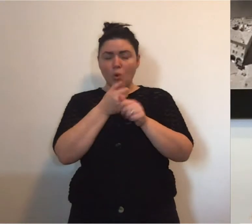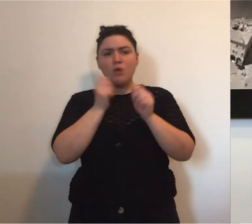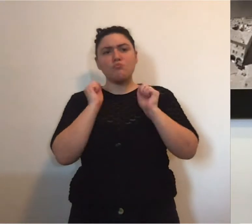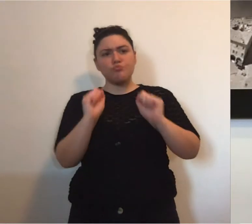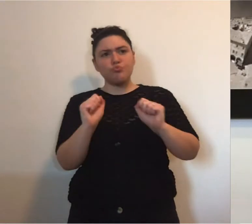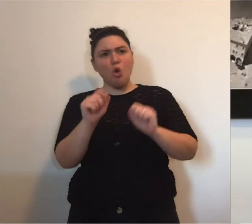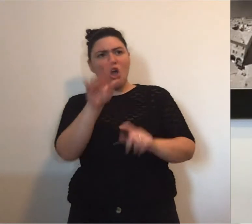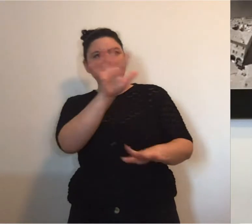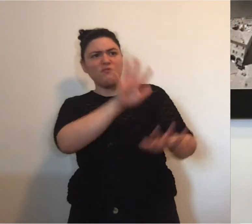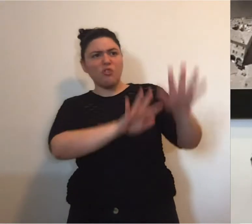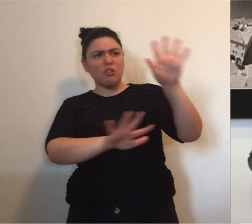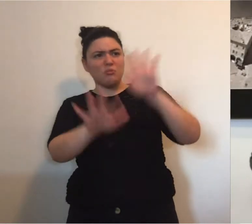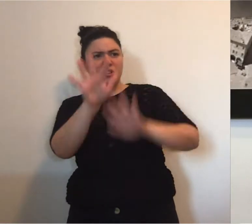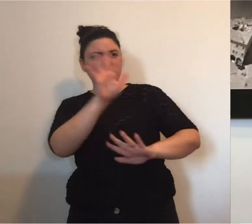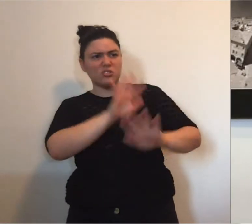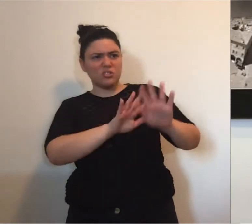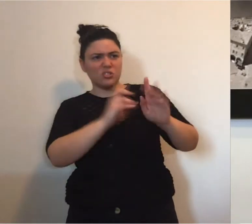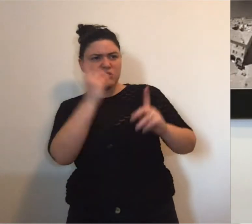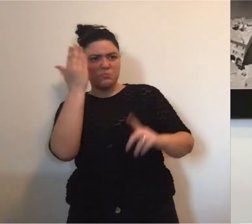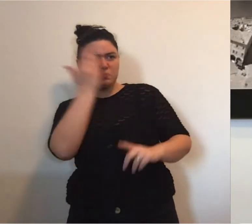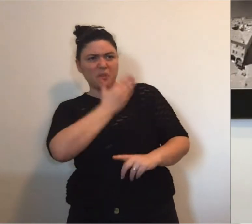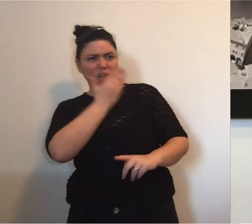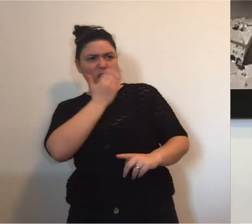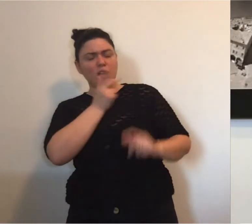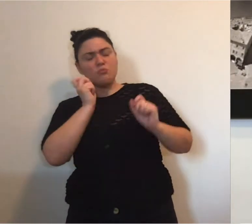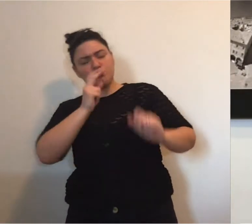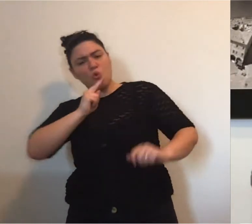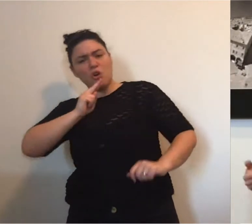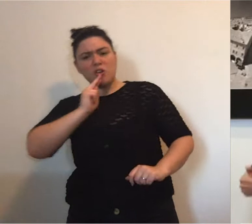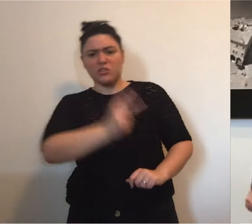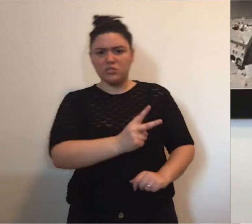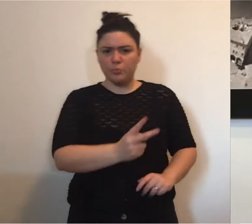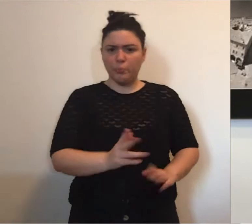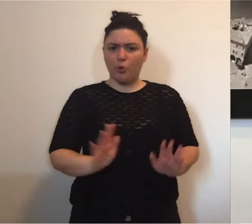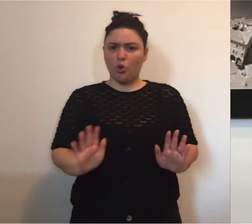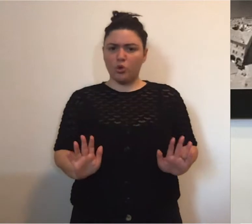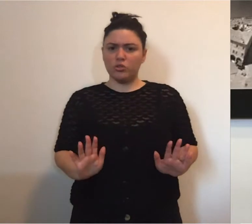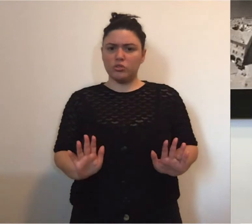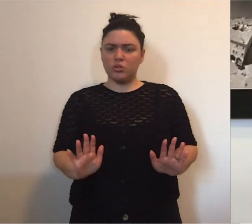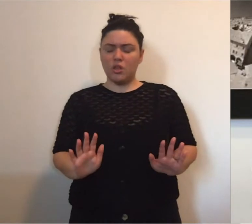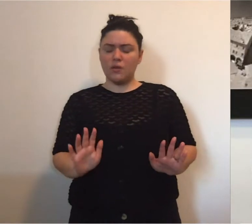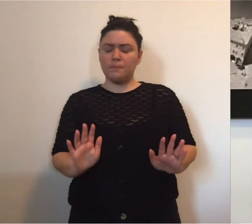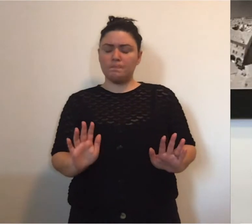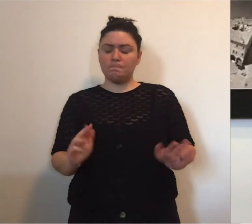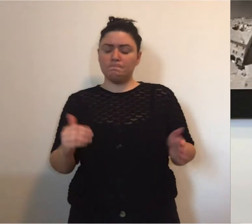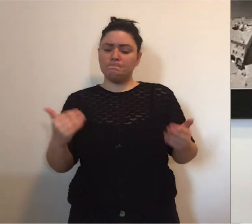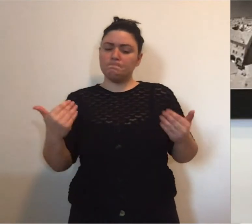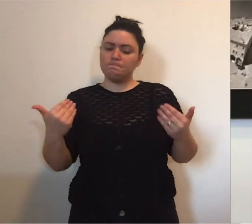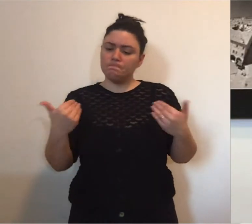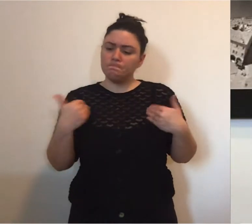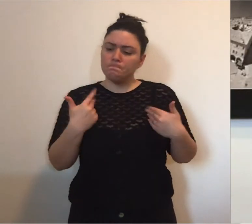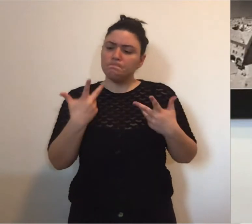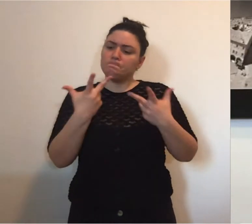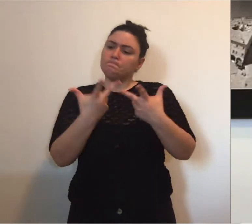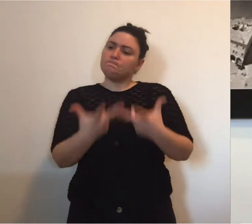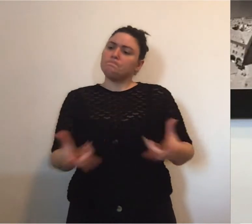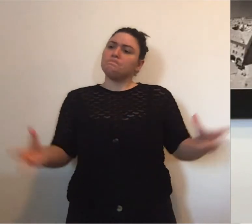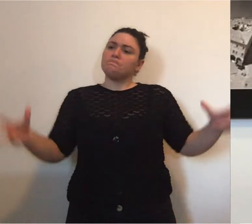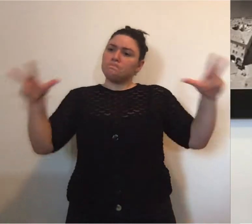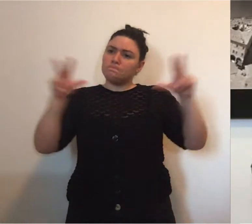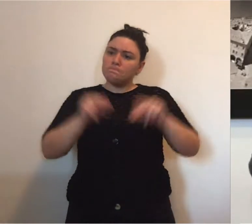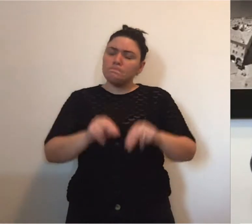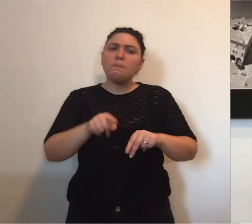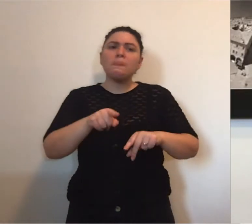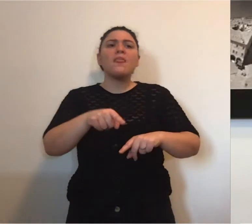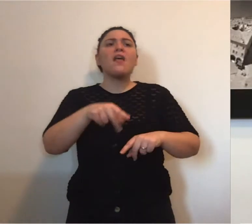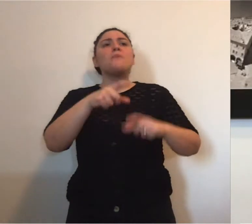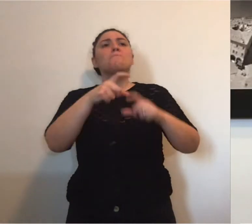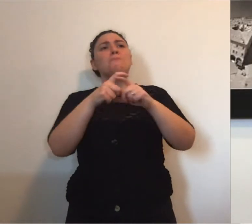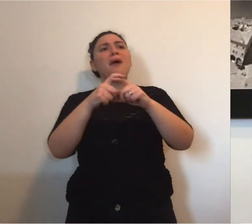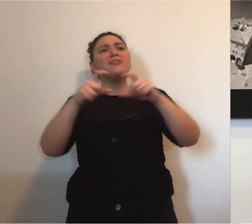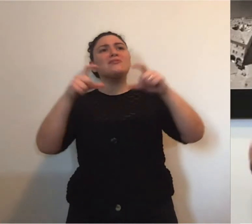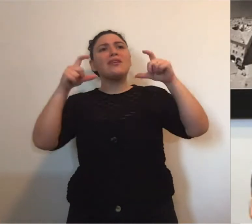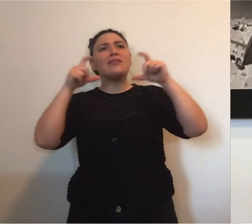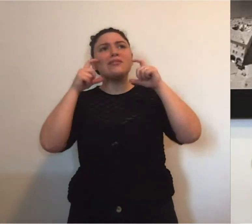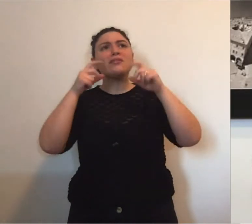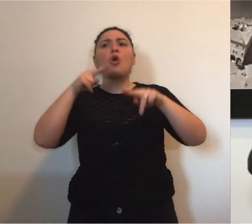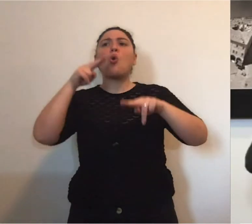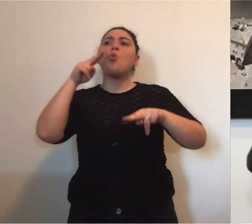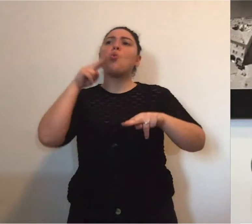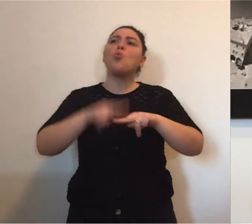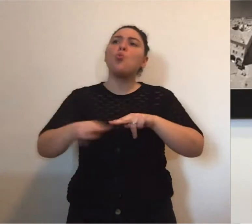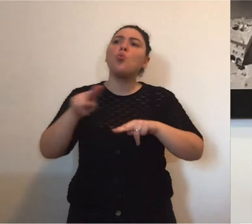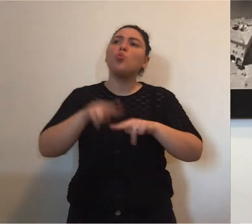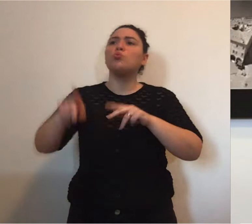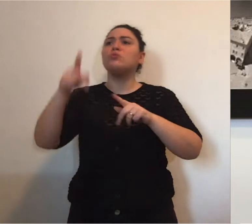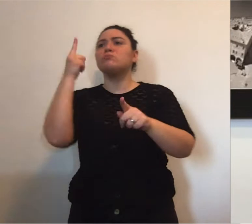questa diretta fosse in grado di controbattere ad informazioni a volte sbagliate. Ho